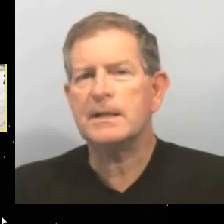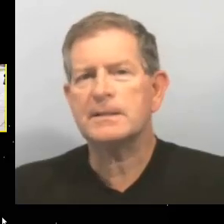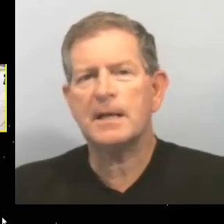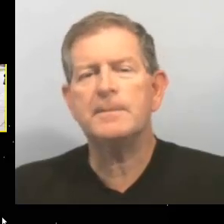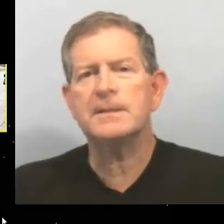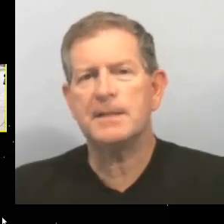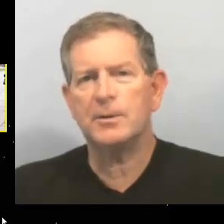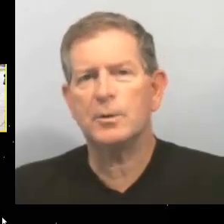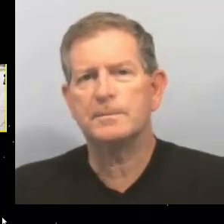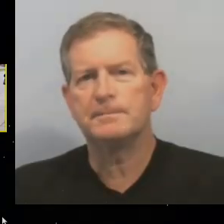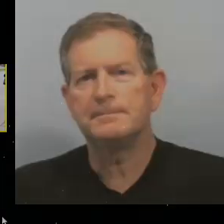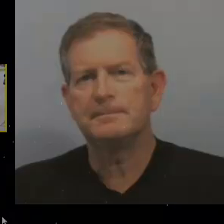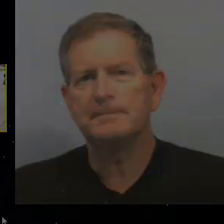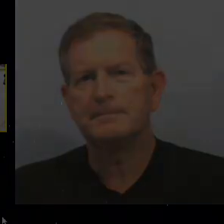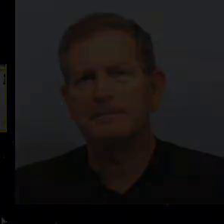no se están vistiendo? Semon† tono? ¿Está Gracias.